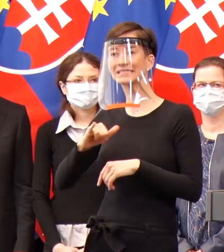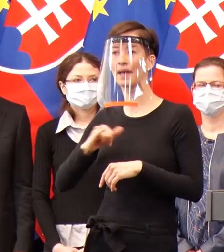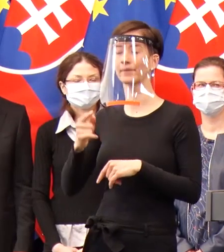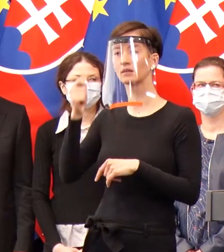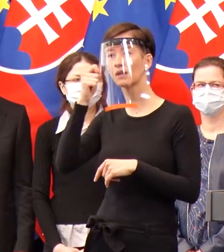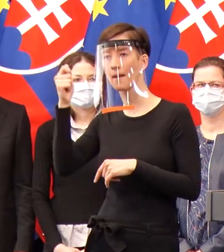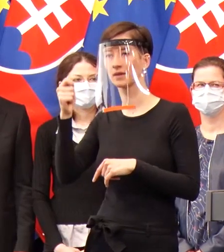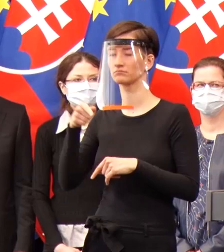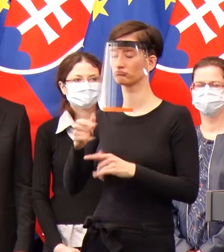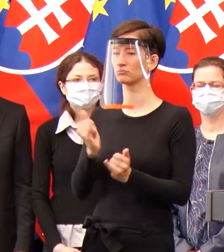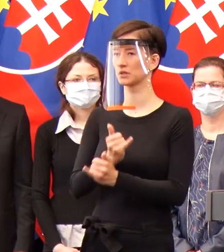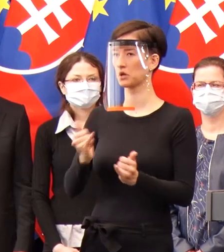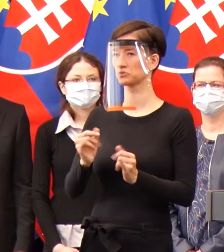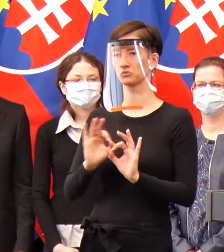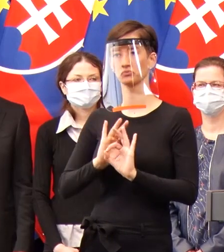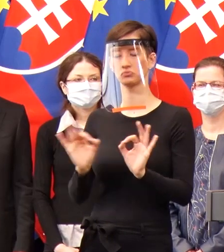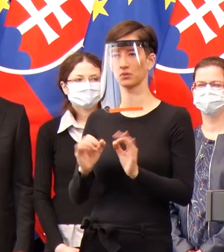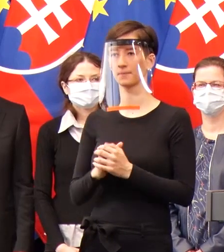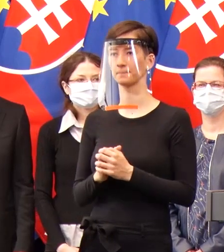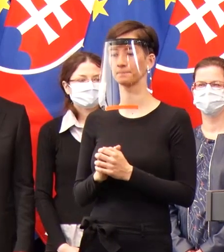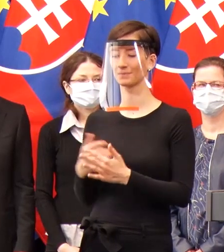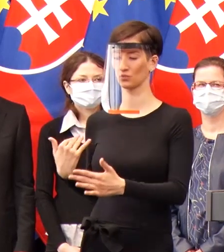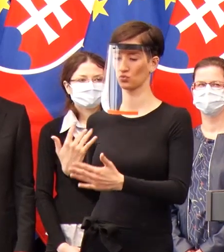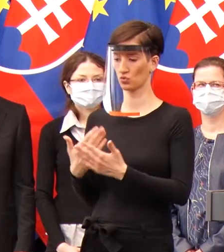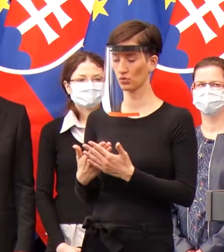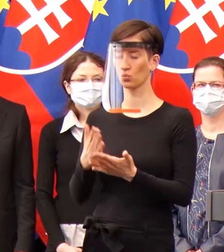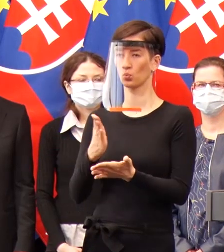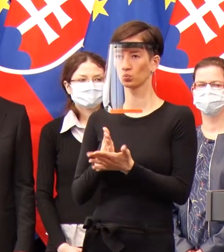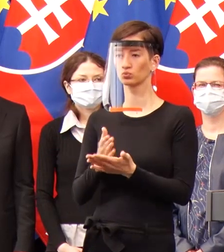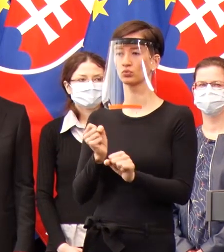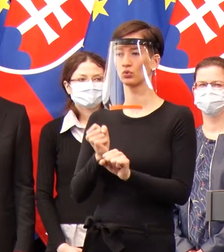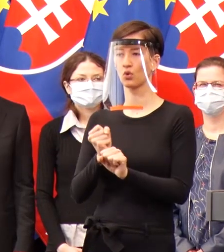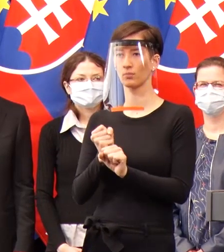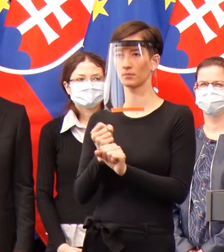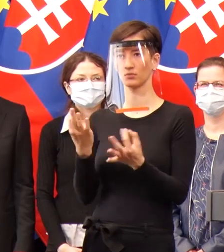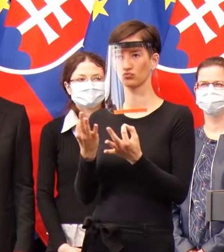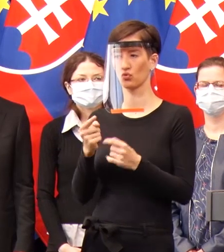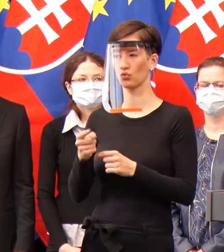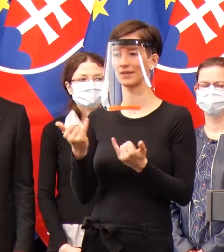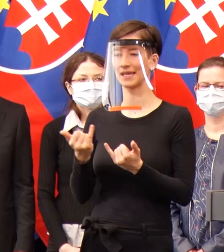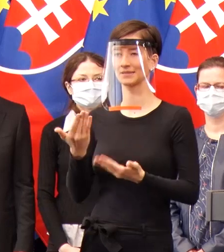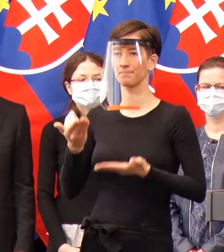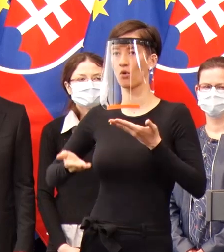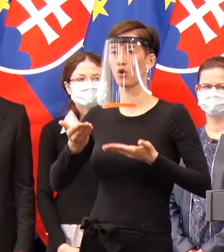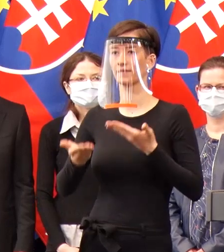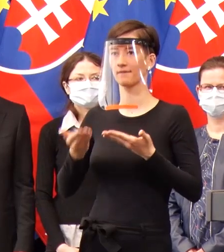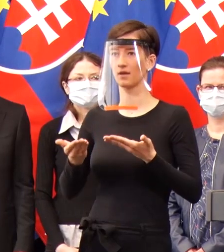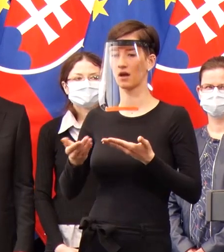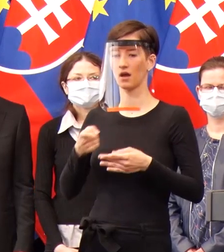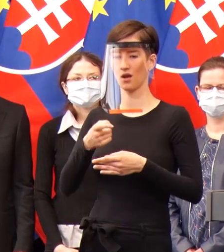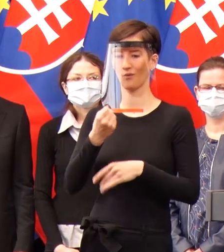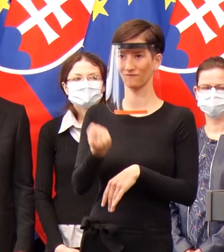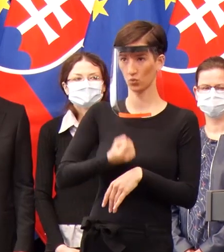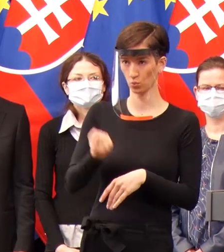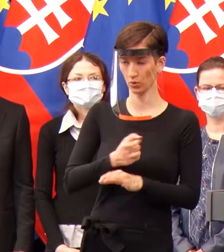posledné týždne vlastne sa intenzívne zaoberáme tým, že porovnávame citlivosť a funkčnosť tejto